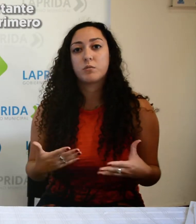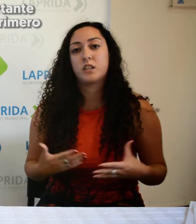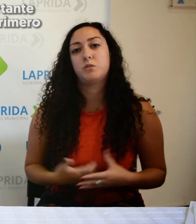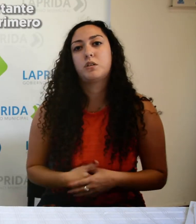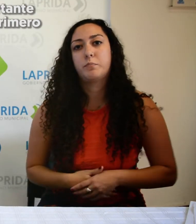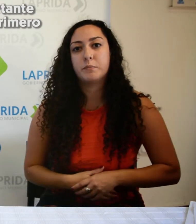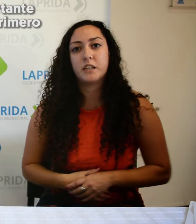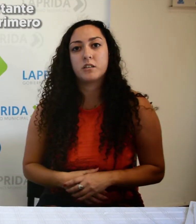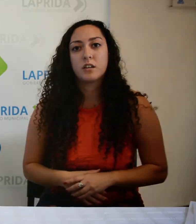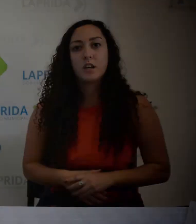objetivo primero.